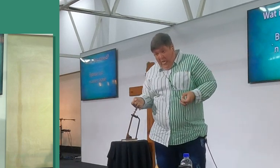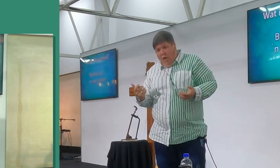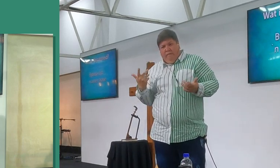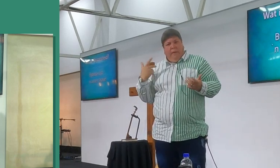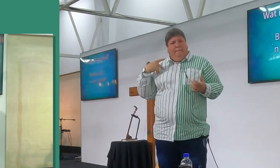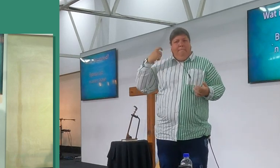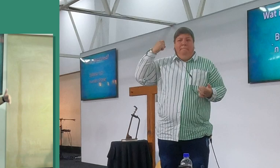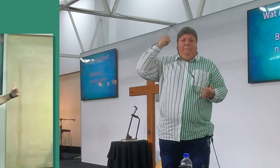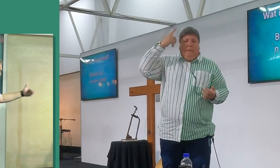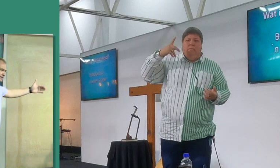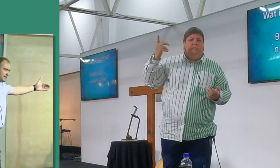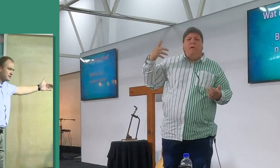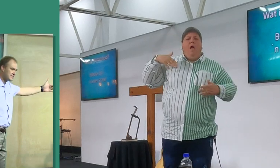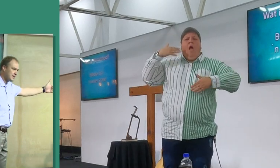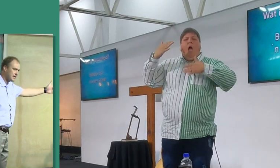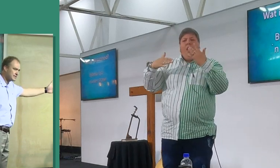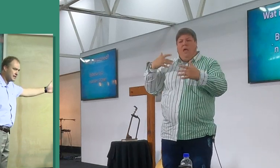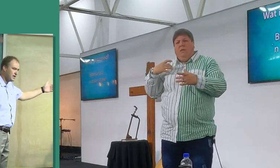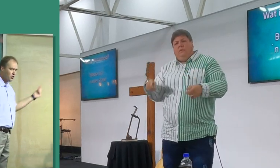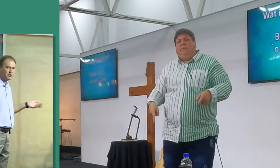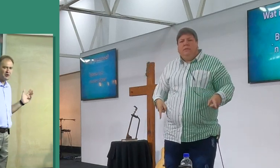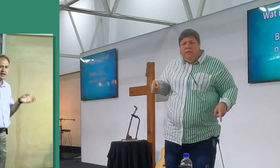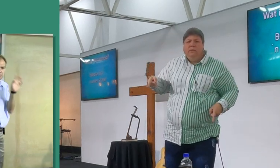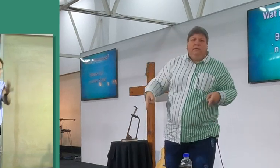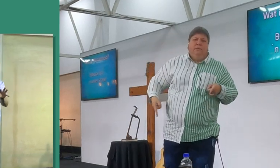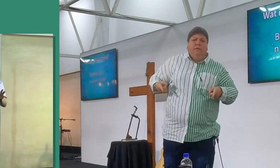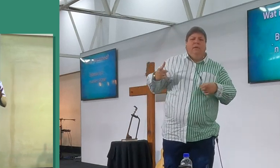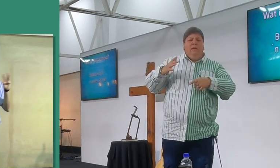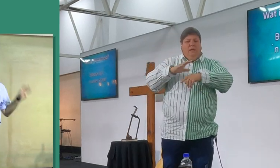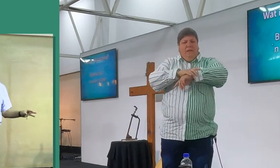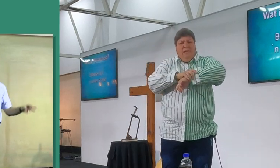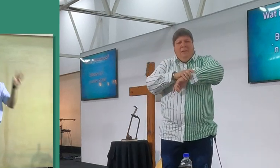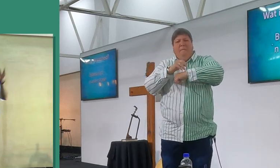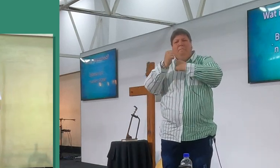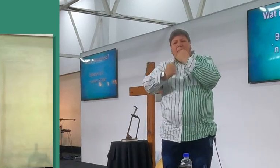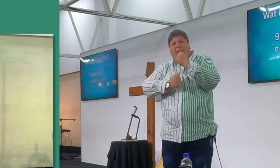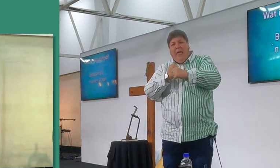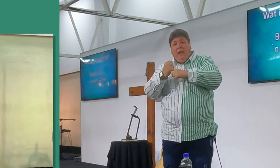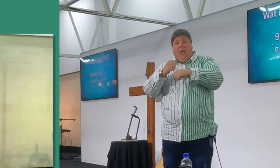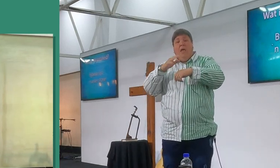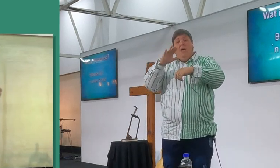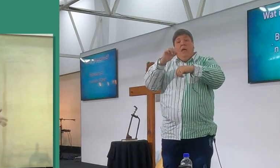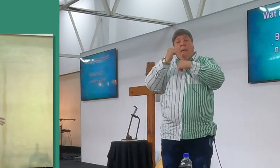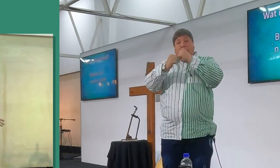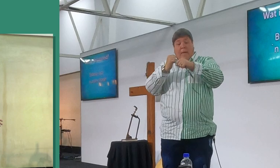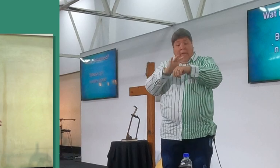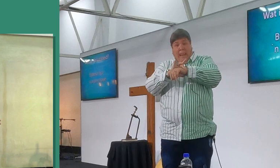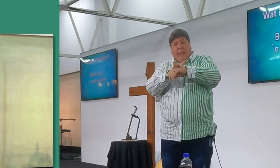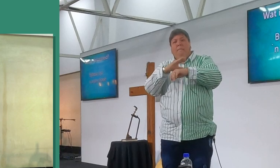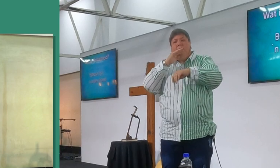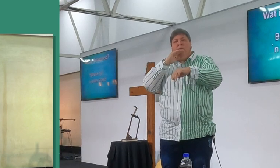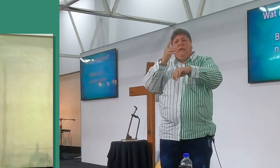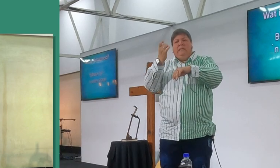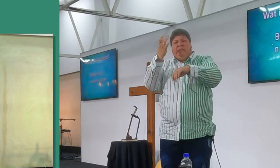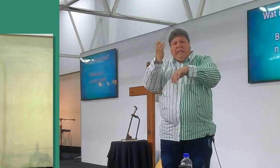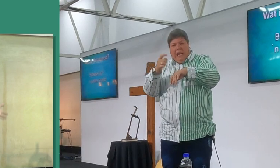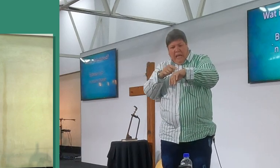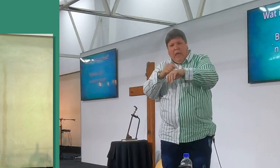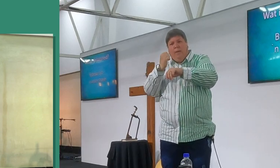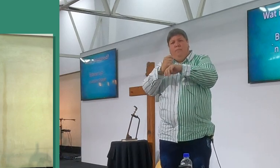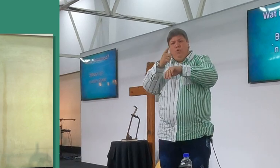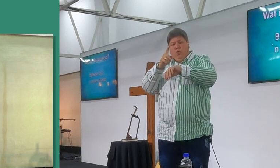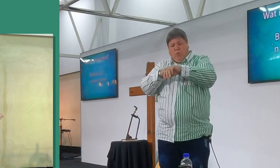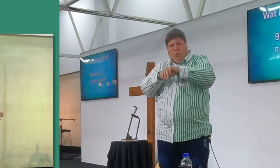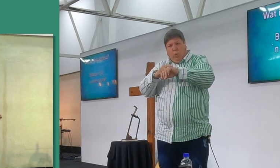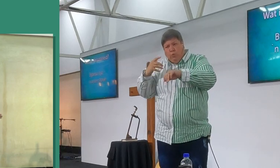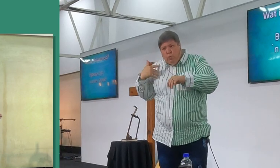nie, en dan het hulle aangegaan met hulle beserings, en, ondannig net pijn, is jou lichaam om vir jou te sê, hei, jy het seer gekry, nou moet die rehabilitering eerst